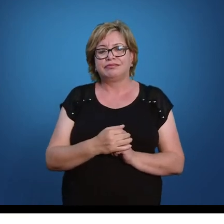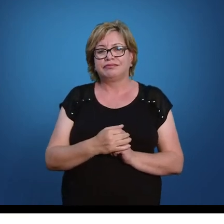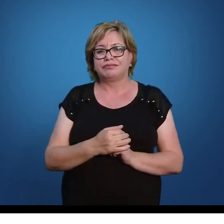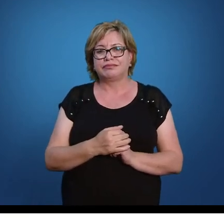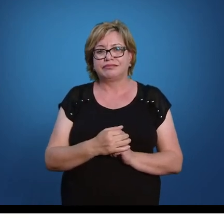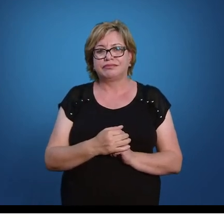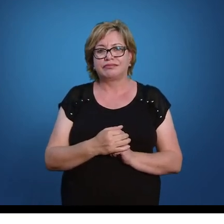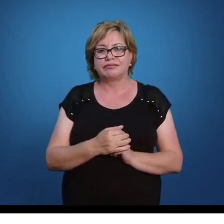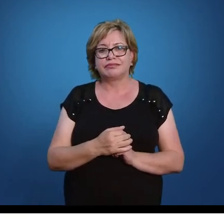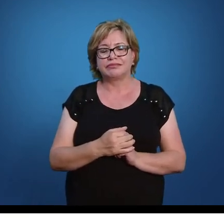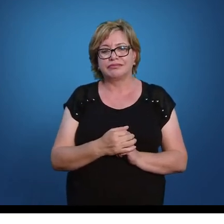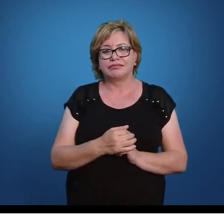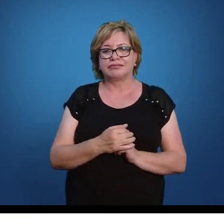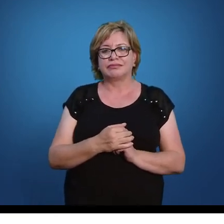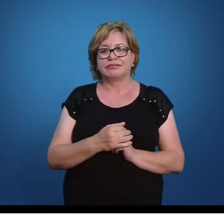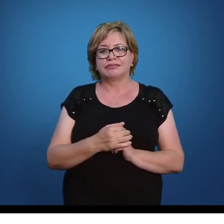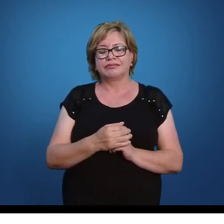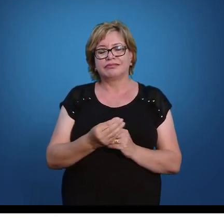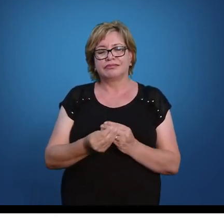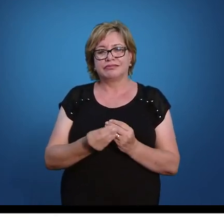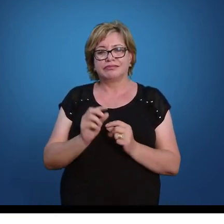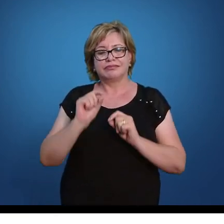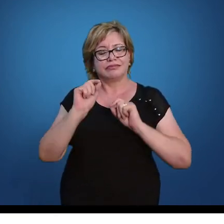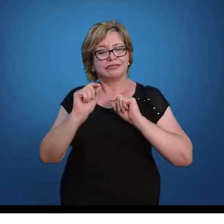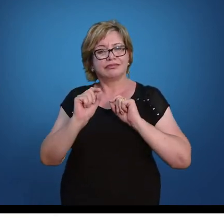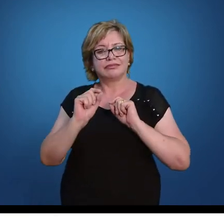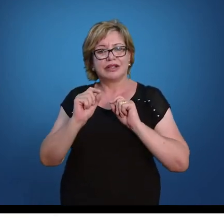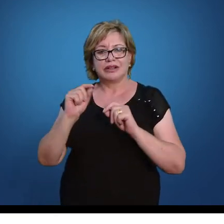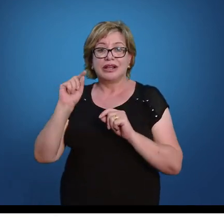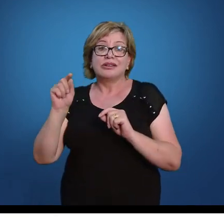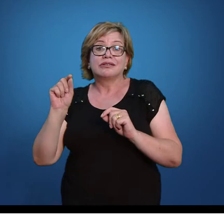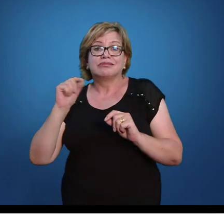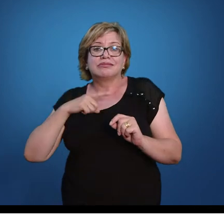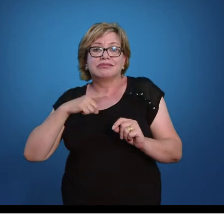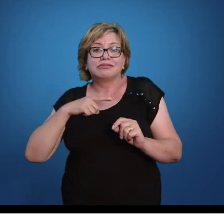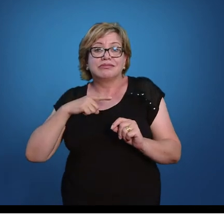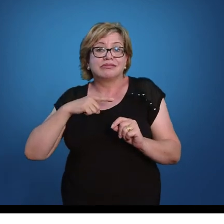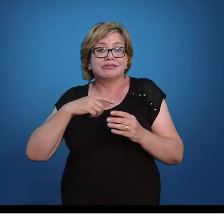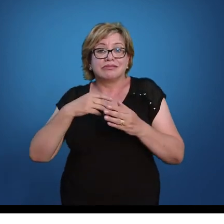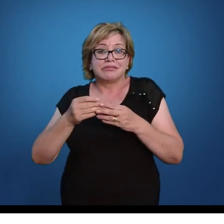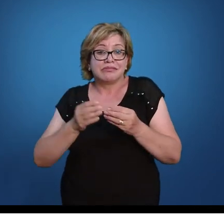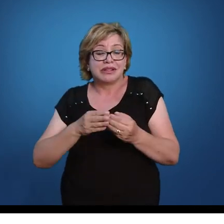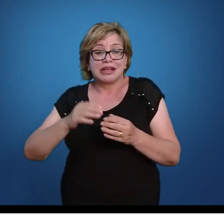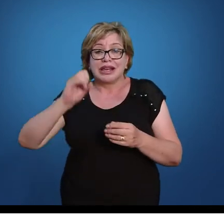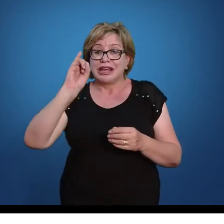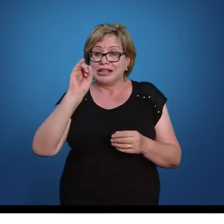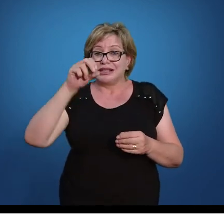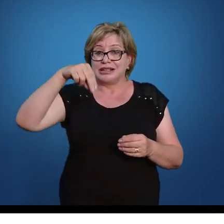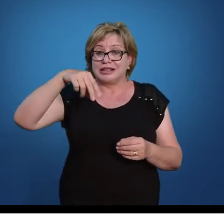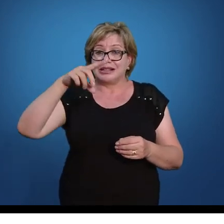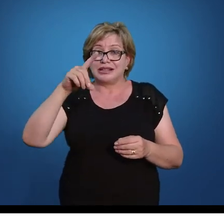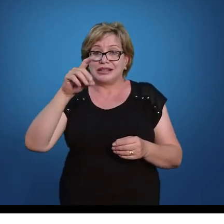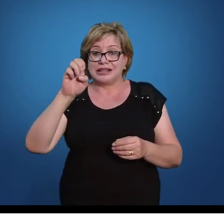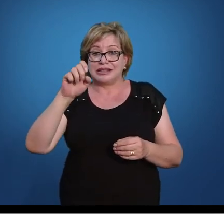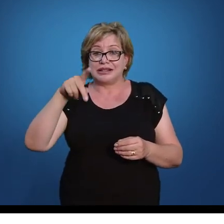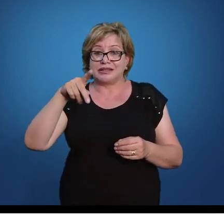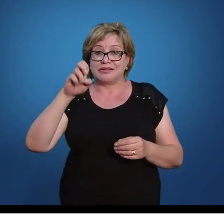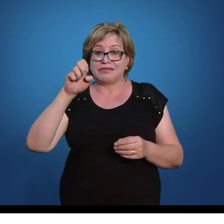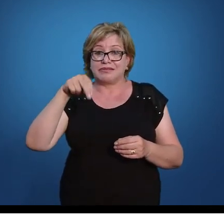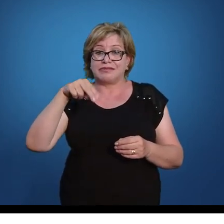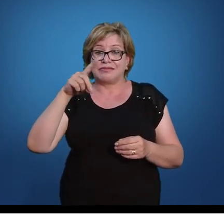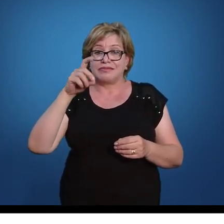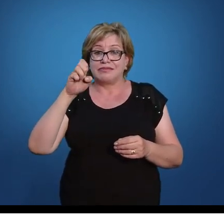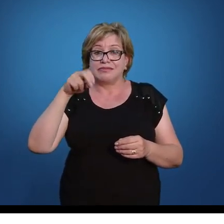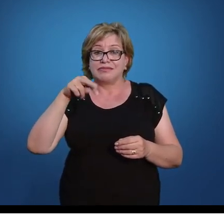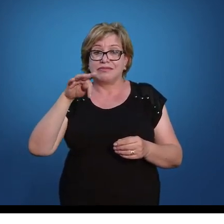Então, está aqui. Menos 16. Sobrou agora o nosso termo independente. Por que ele chama independente? Ele é independente porque ele não